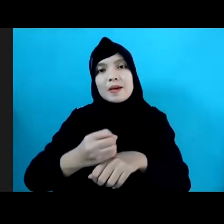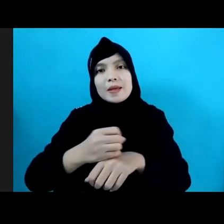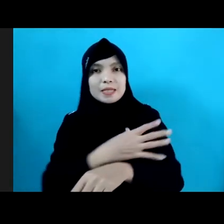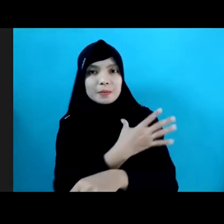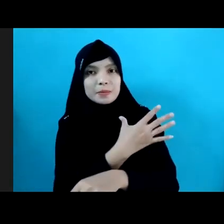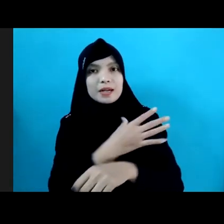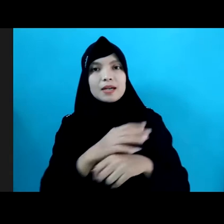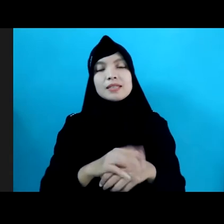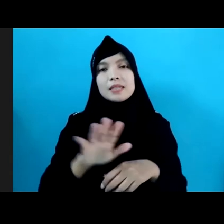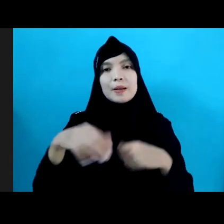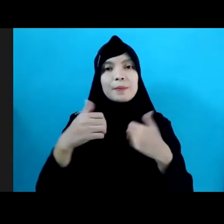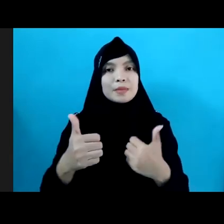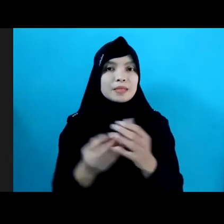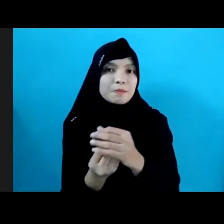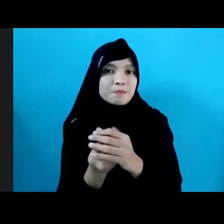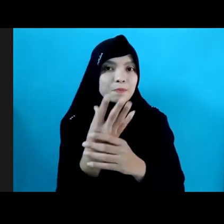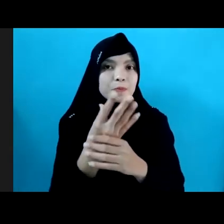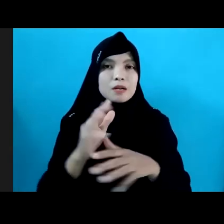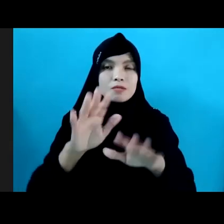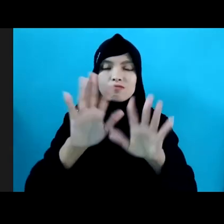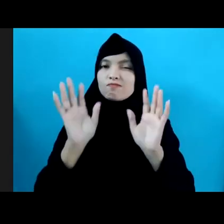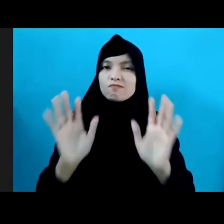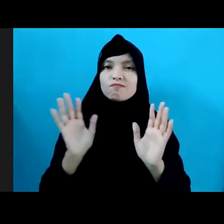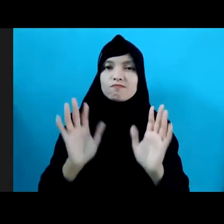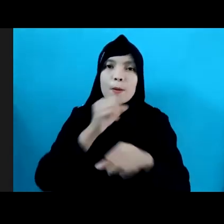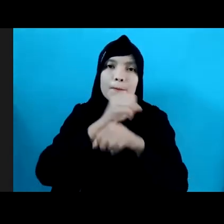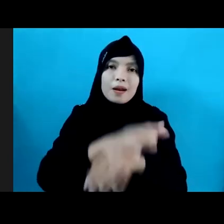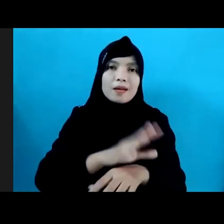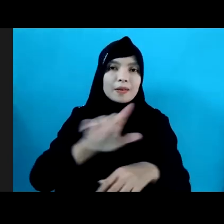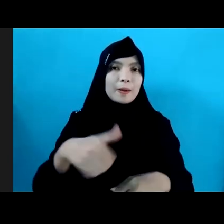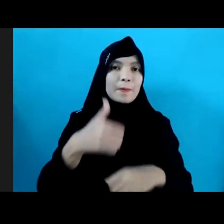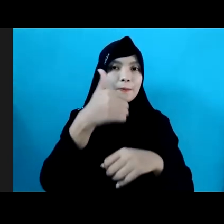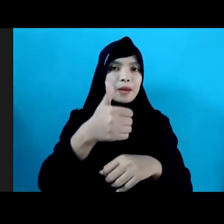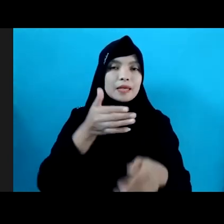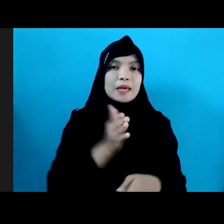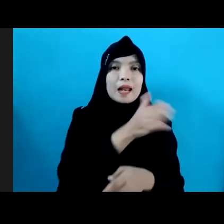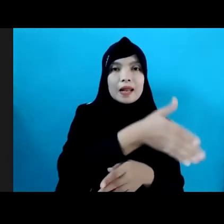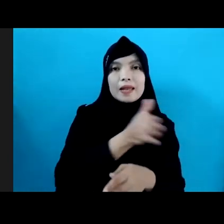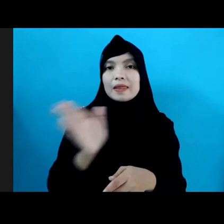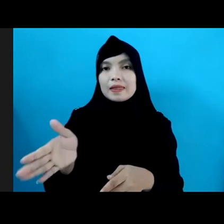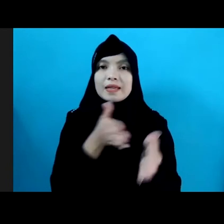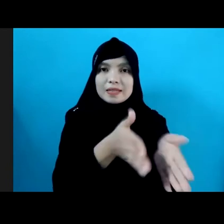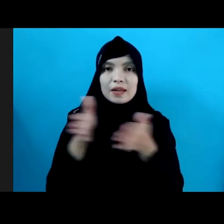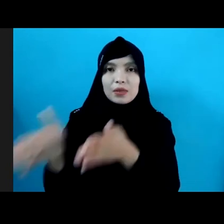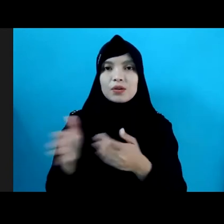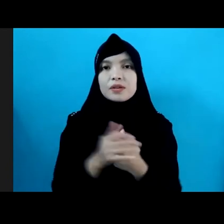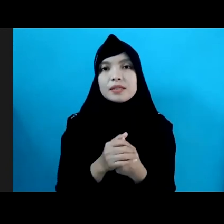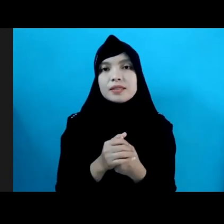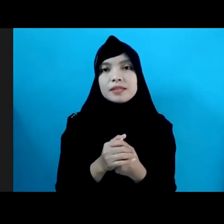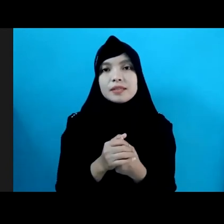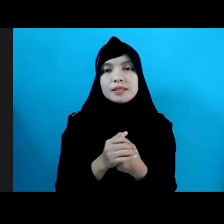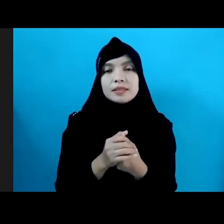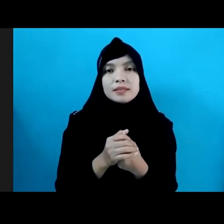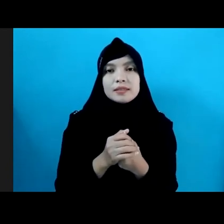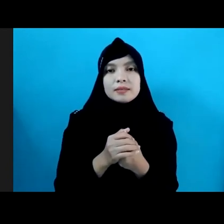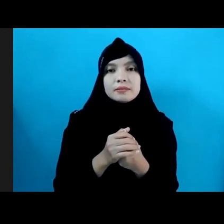Dan dapat menciptakan berbagai praktek baik baru lintas sektor Tentunya setiap dari kita